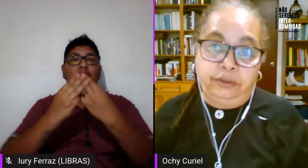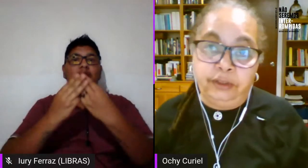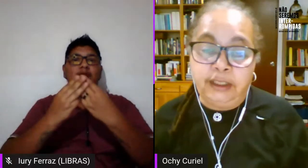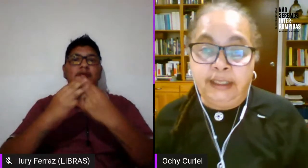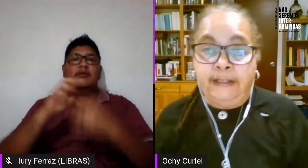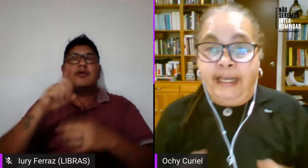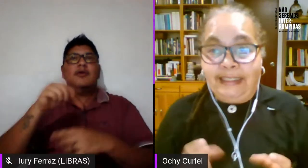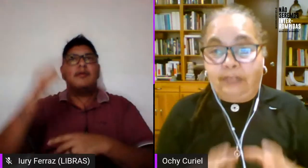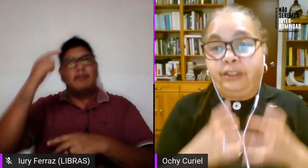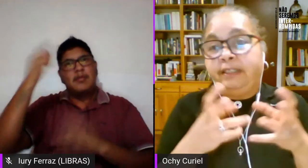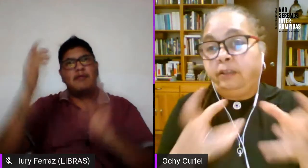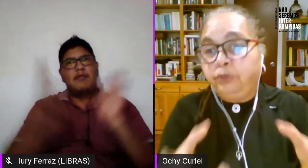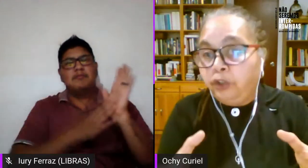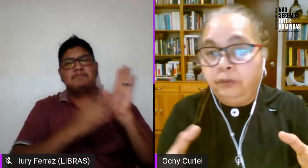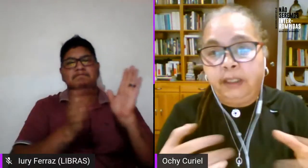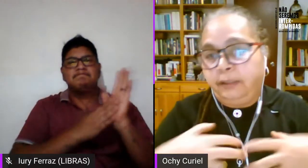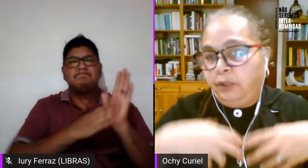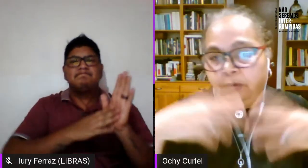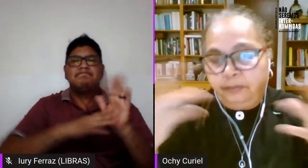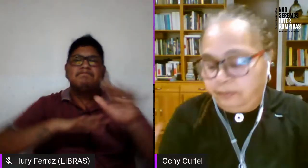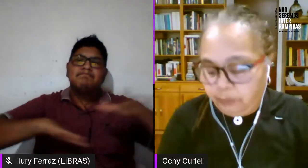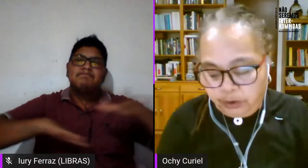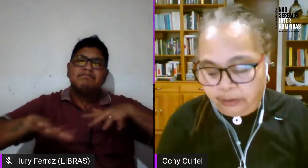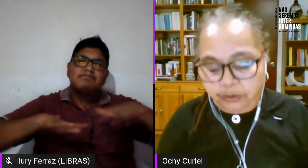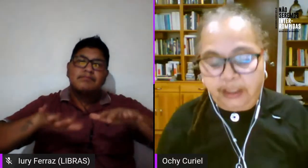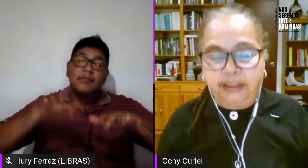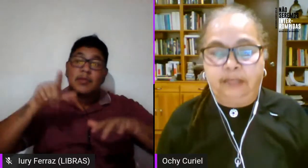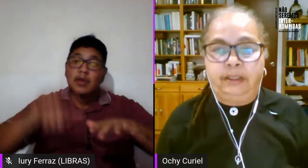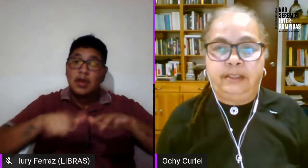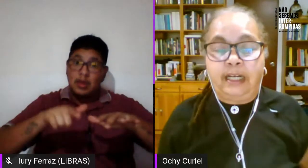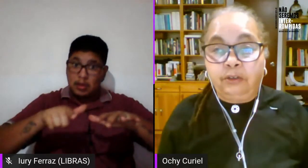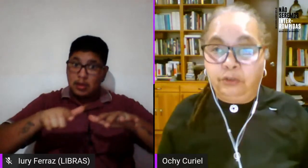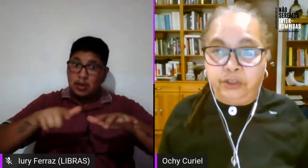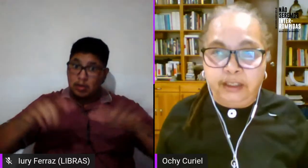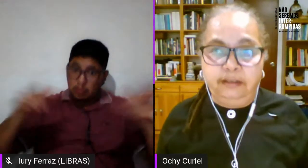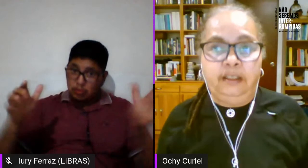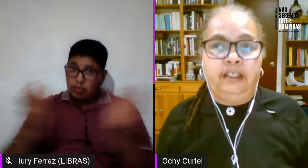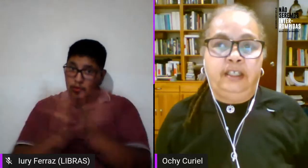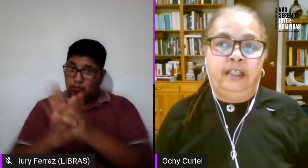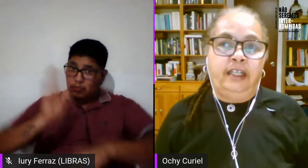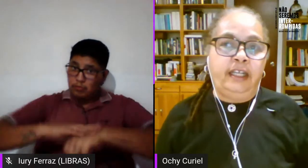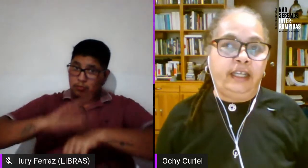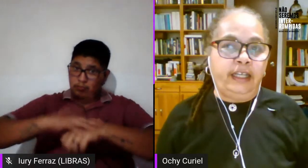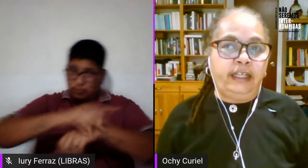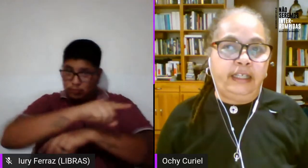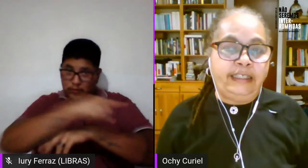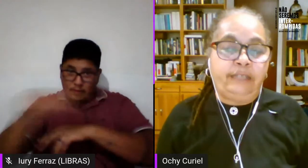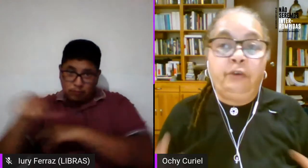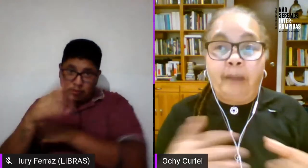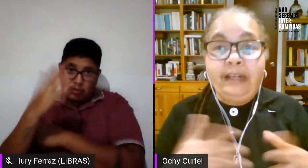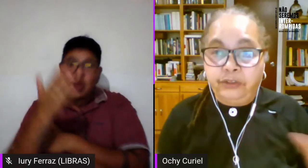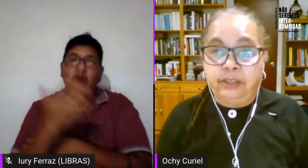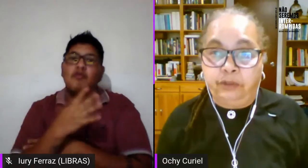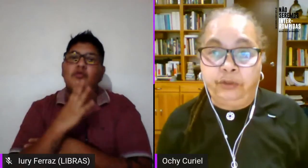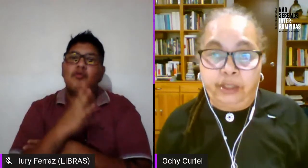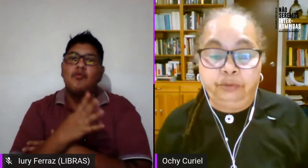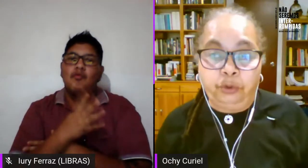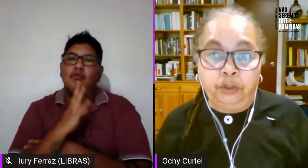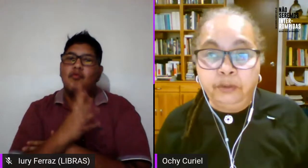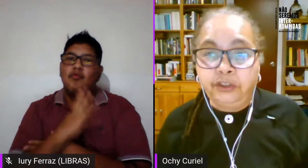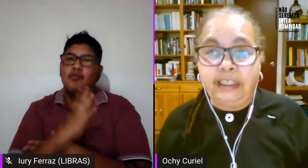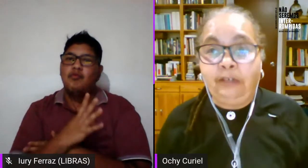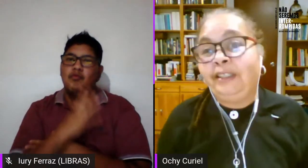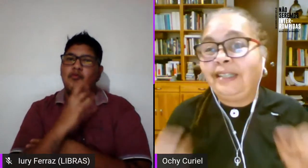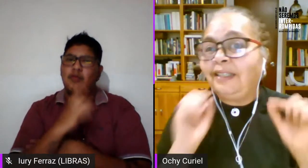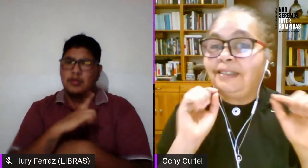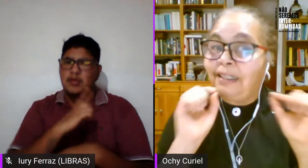movimientos ¿no? Esta corriente autónoma que bueno muchas de ustedes tal vez ya conocen hicimos varios encuentros